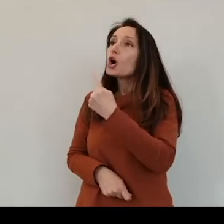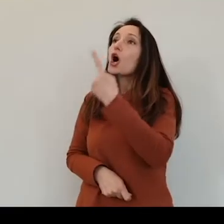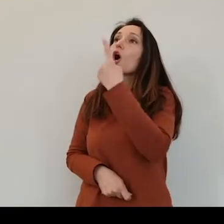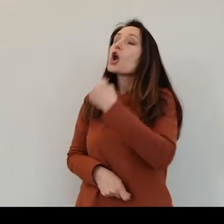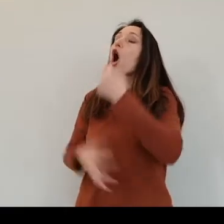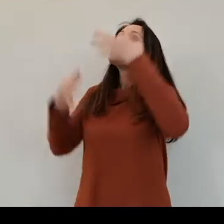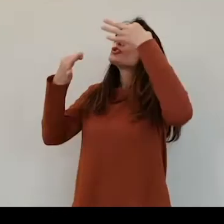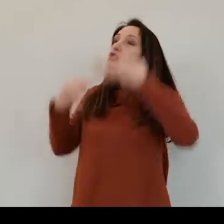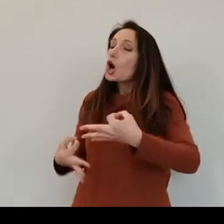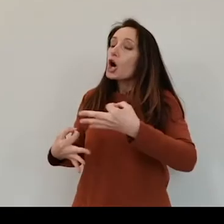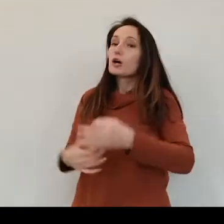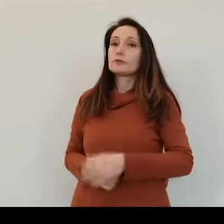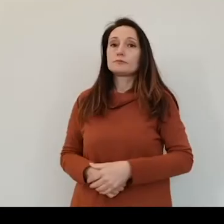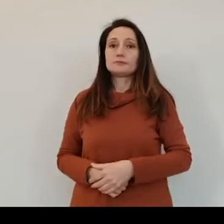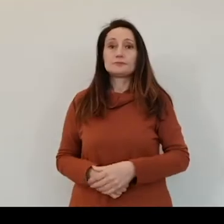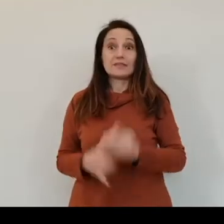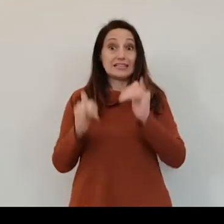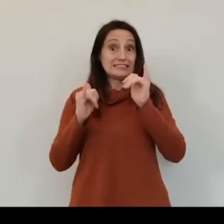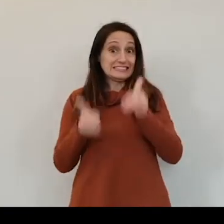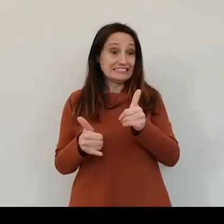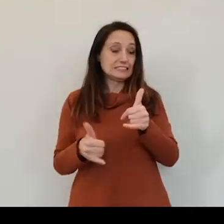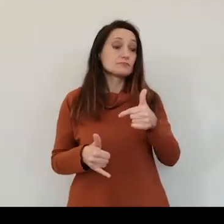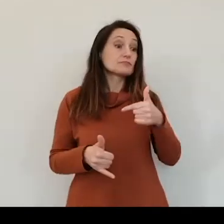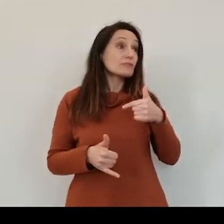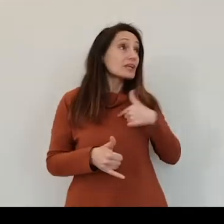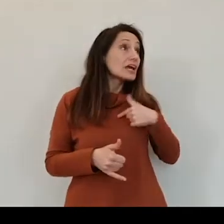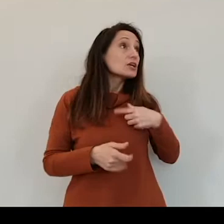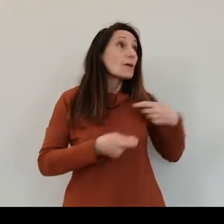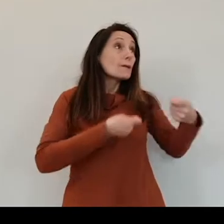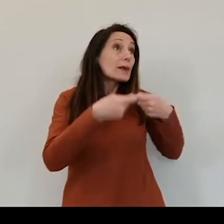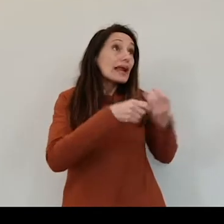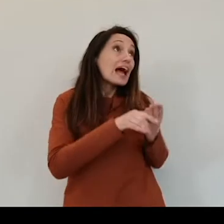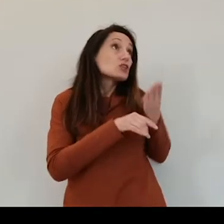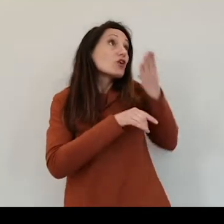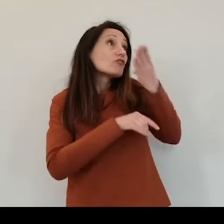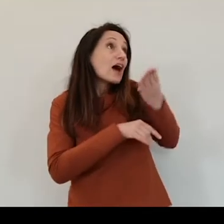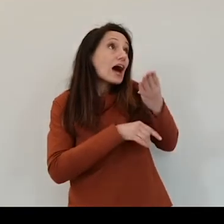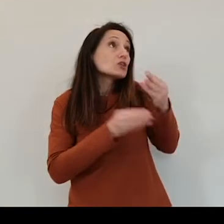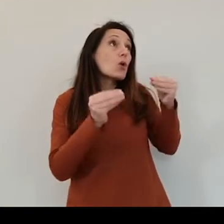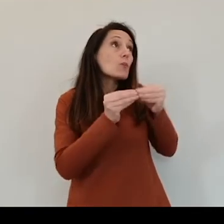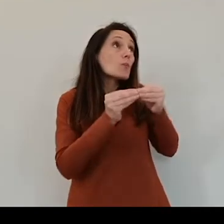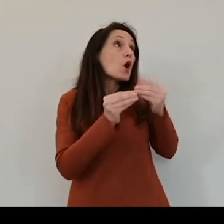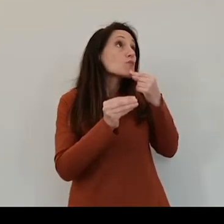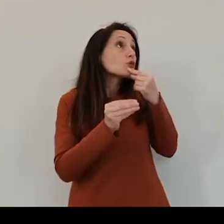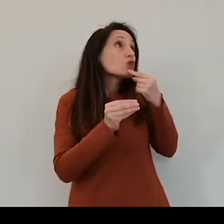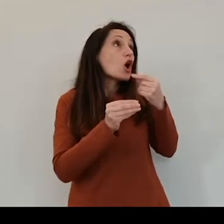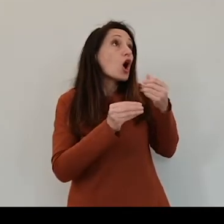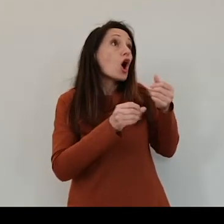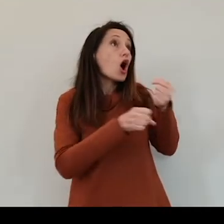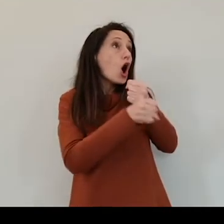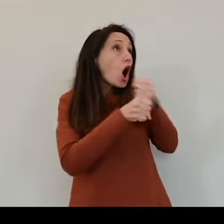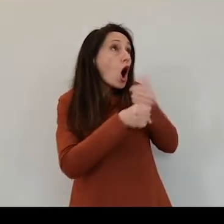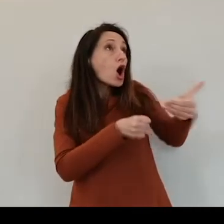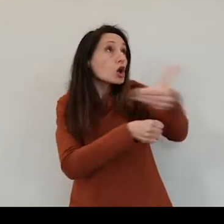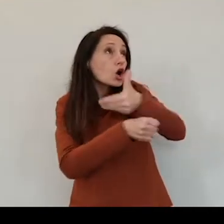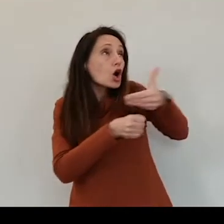Sì! E rispose, vado al mercato a comprare la salsa di pomodoro. Neanche per